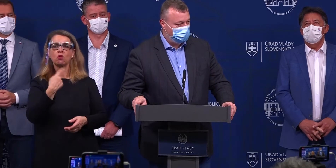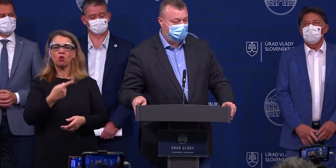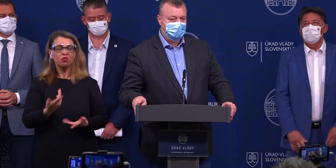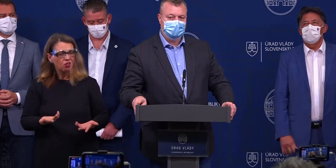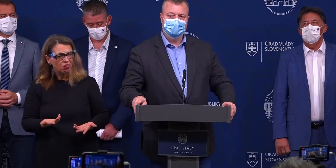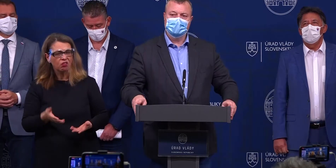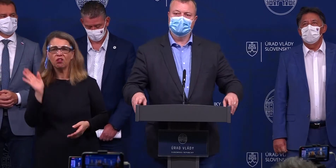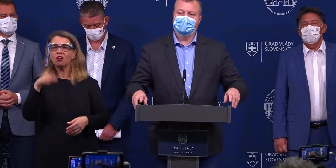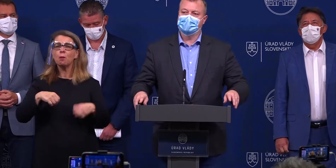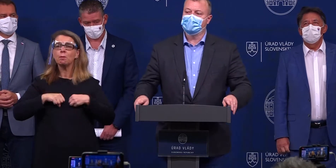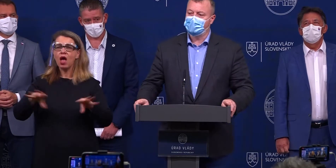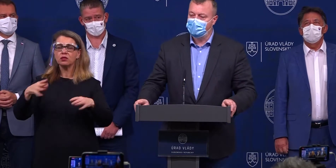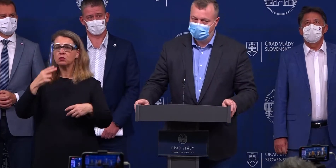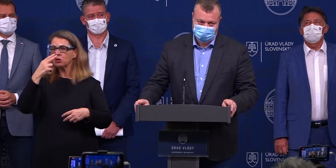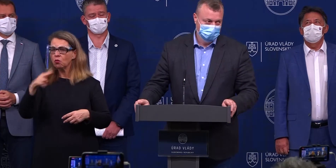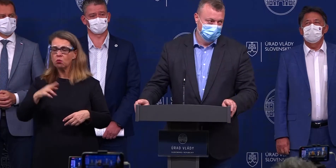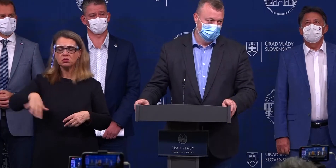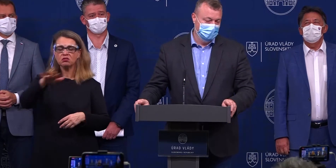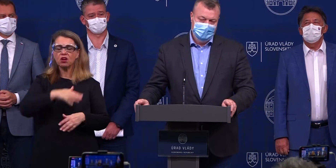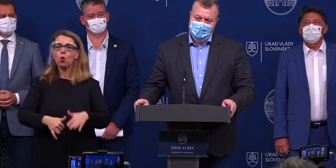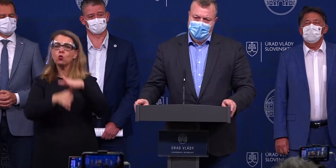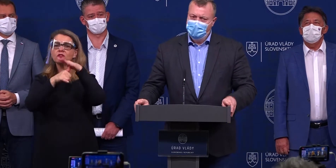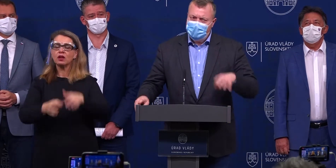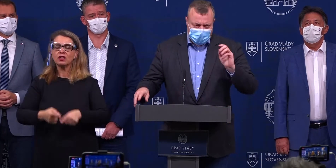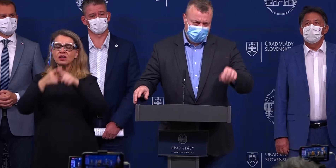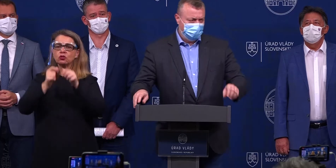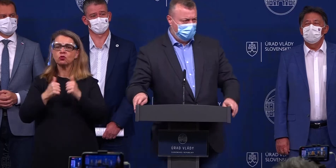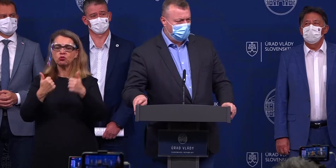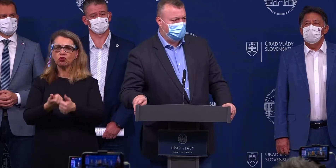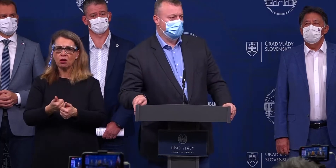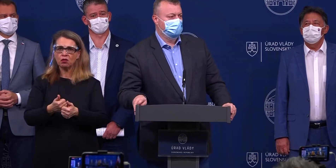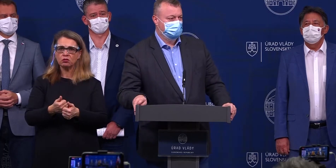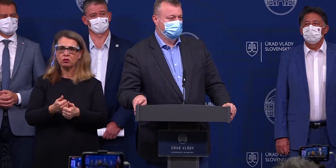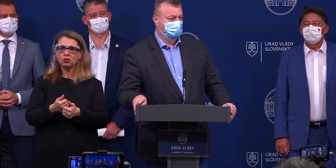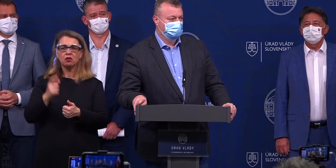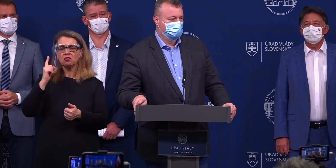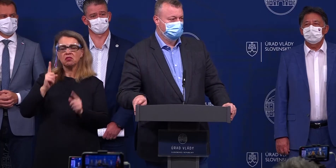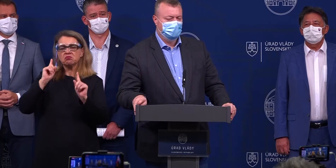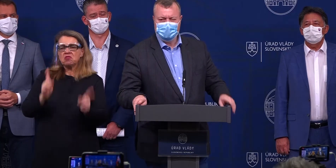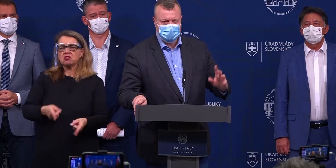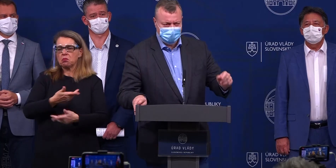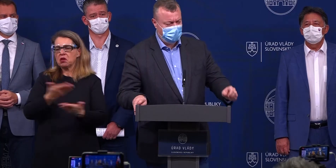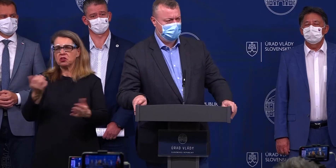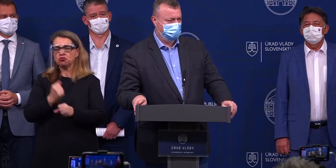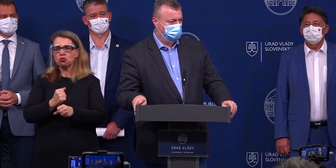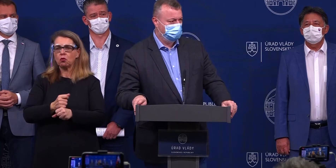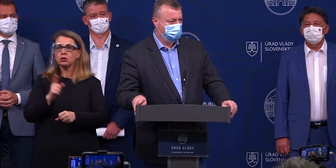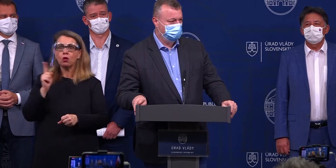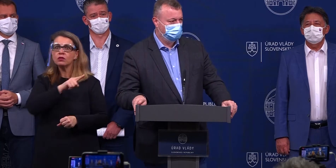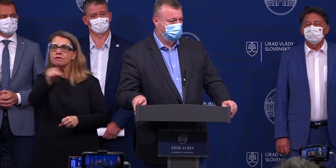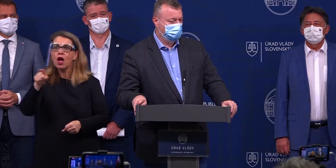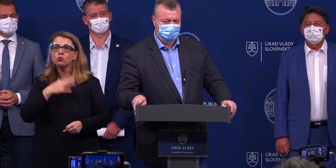pandemická komisia a ten ústredný krízový štát, on vie, že netreba nič robiť. Oni vám chcú zle.